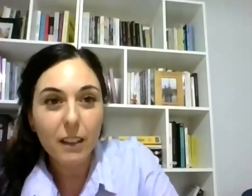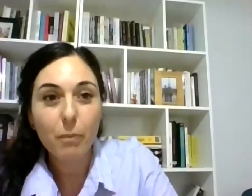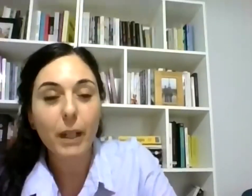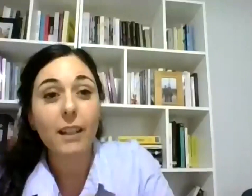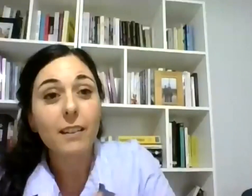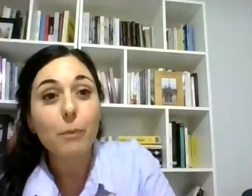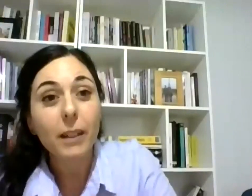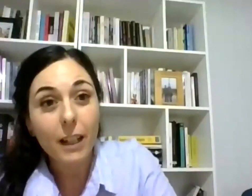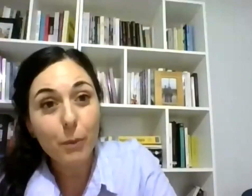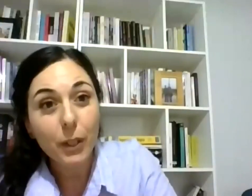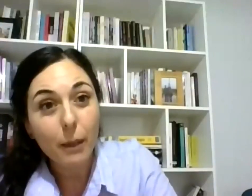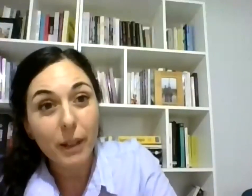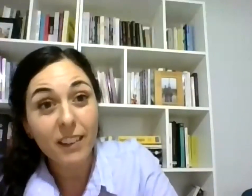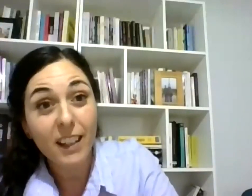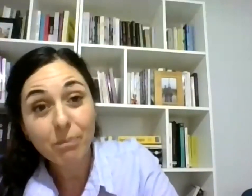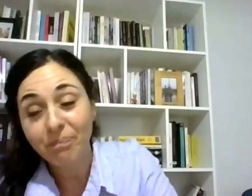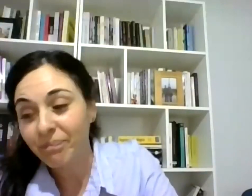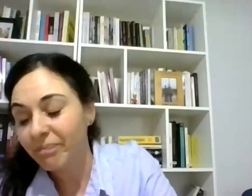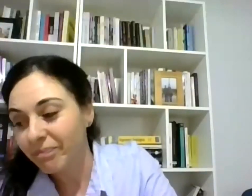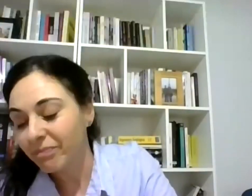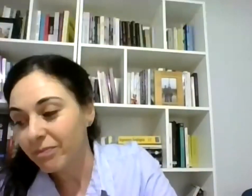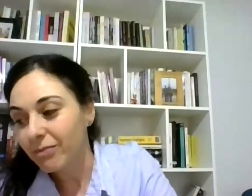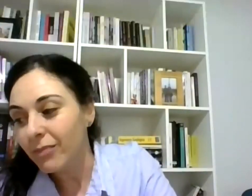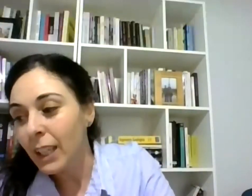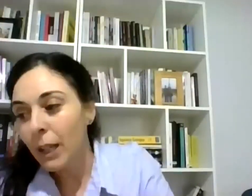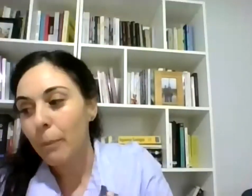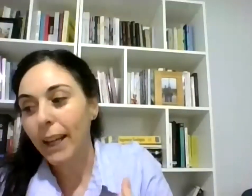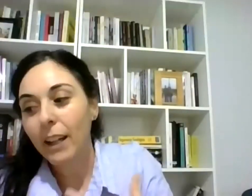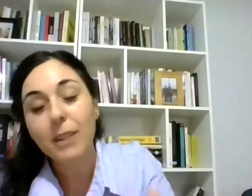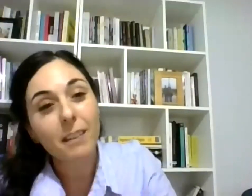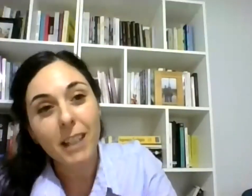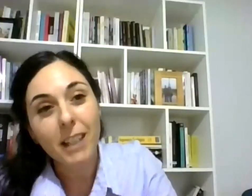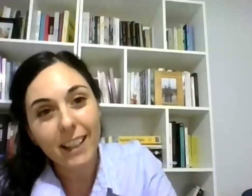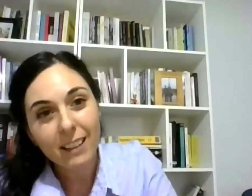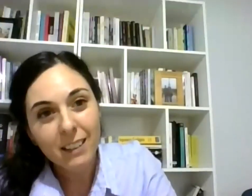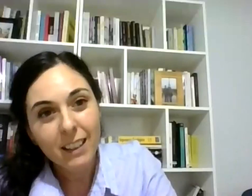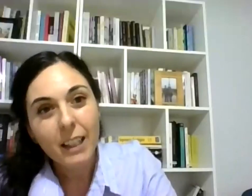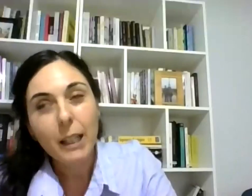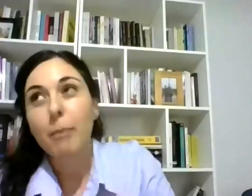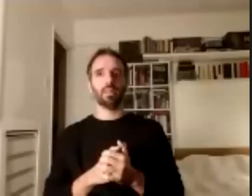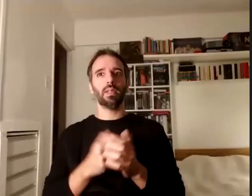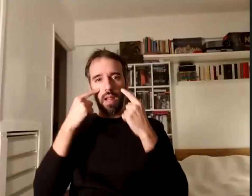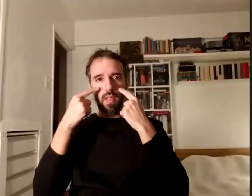para quienes investigamos discapacidad para dar visibilidad y para encontrar